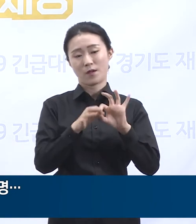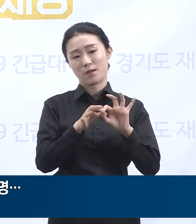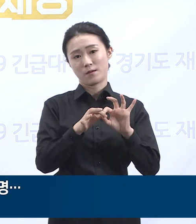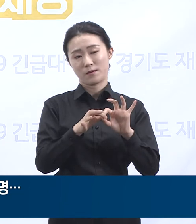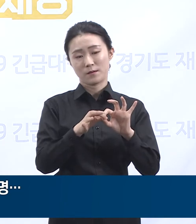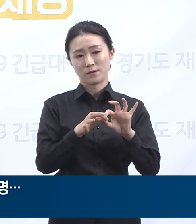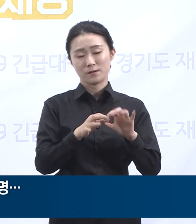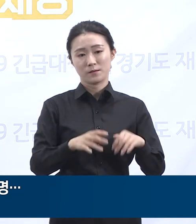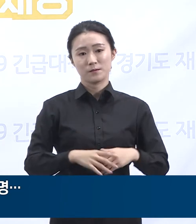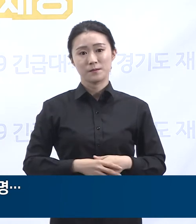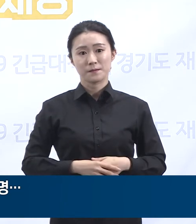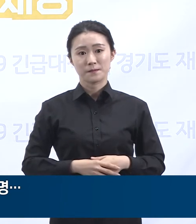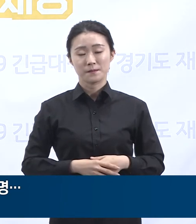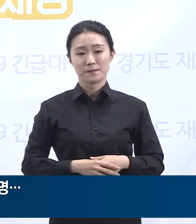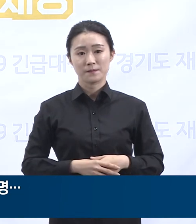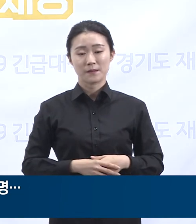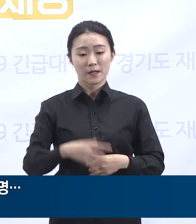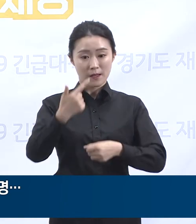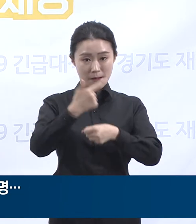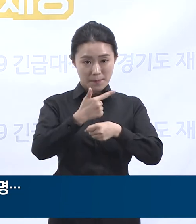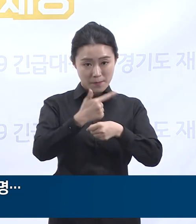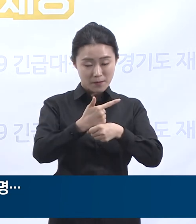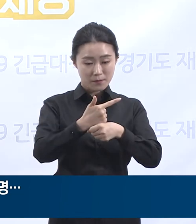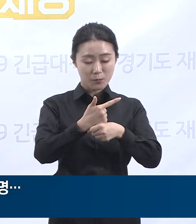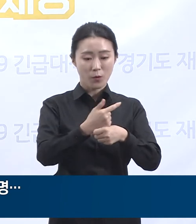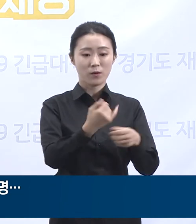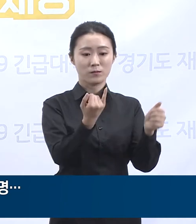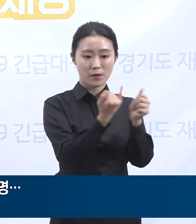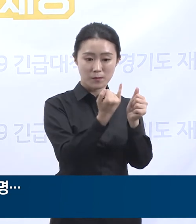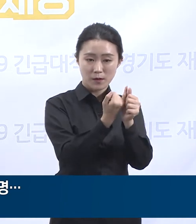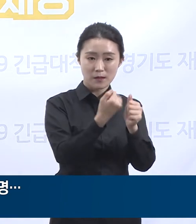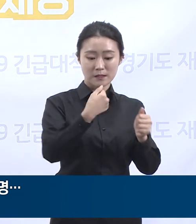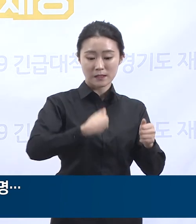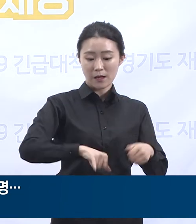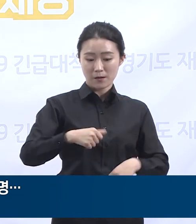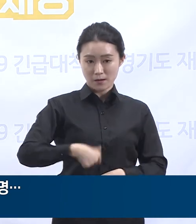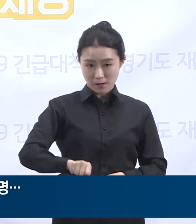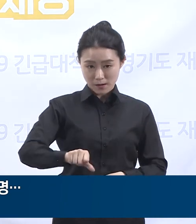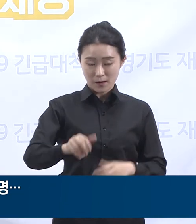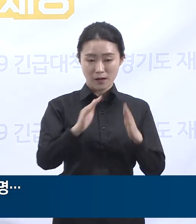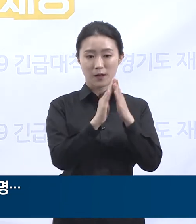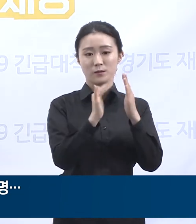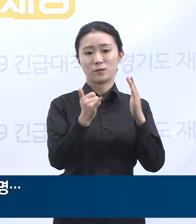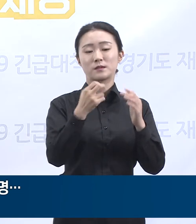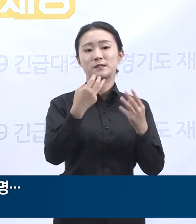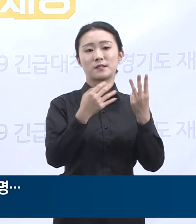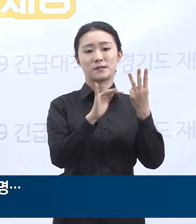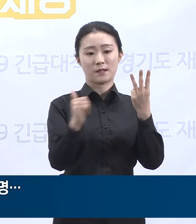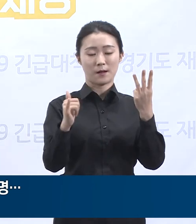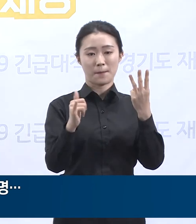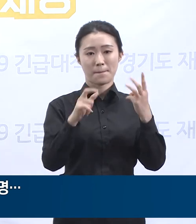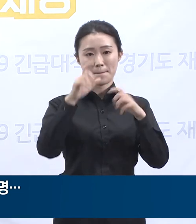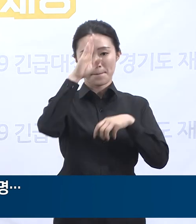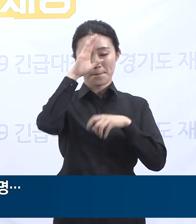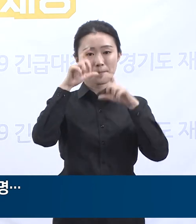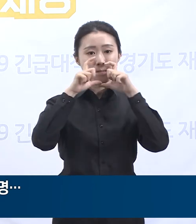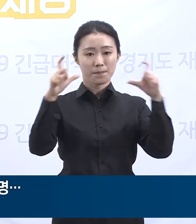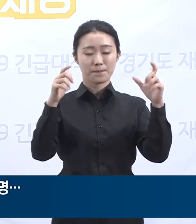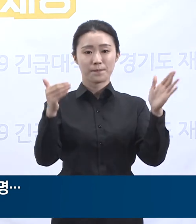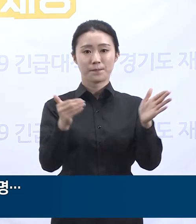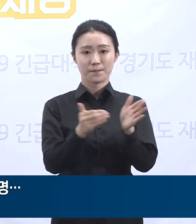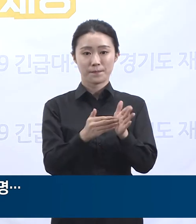남양주시에 거주하는 남편과 배우자, 자녀 등 일가족 3명이 확진 판정을 받았으며 이분들은